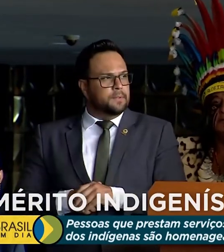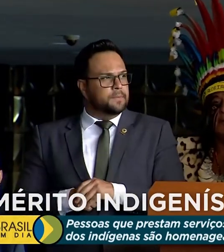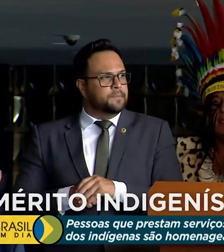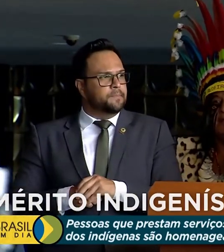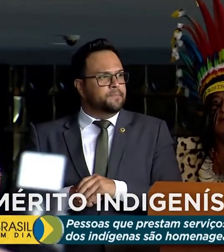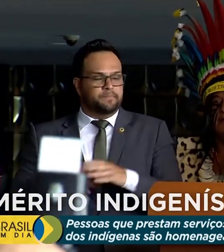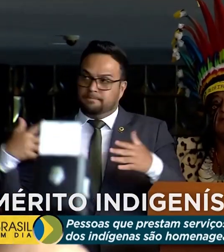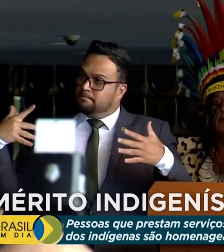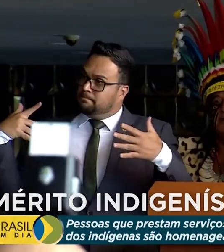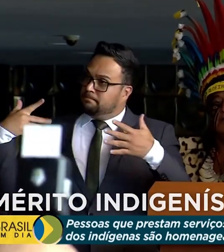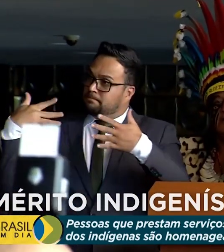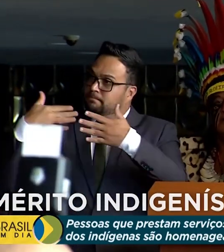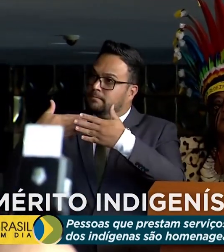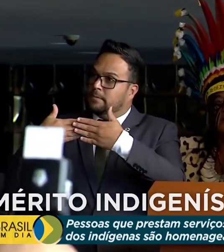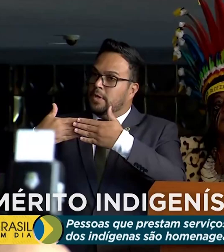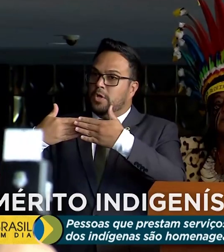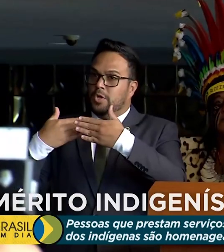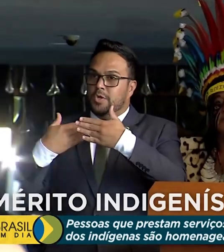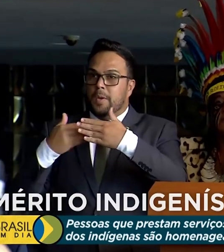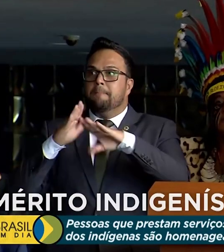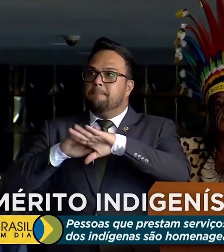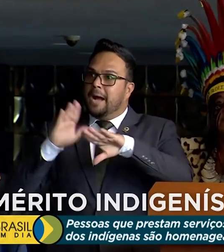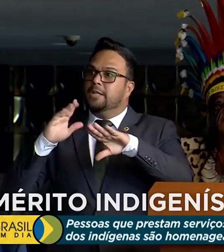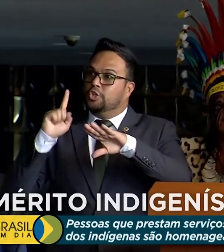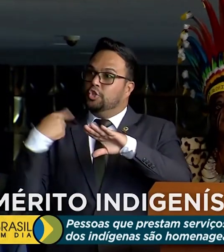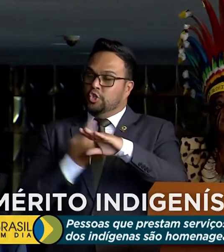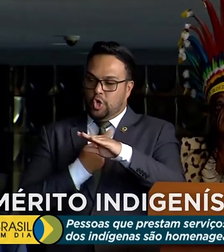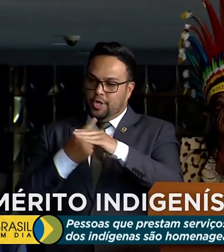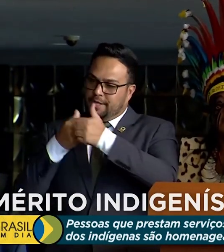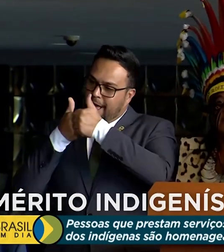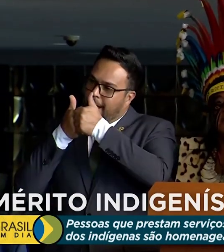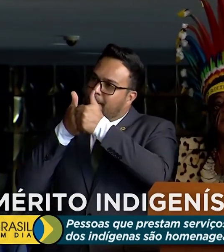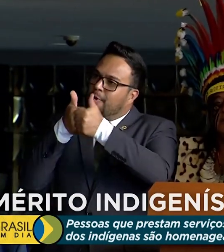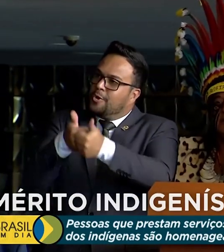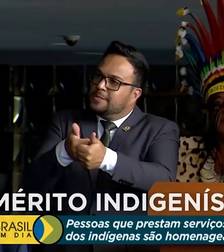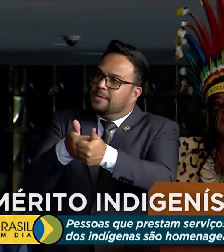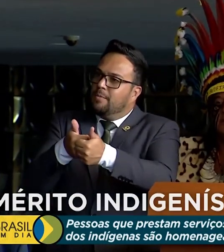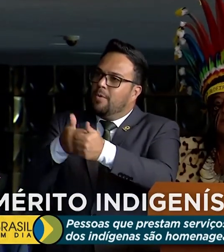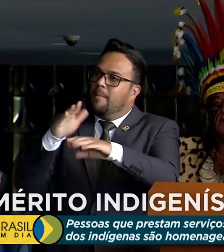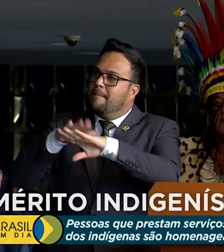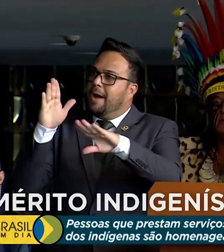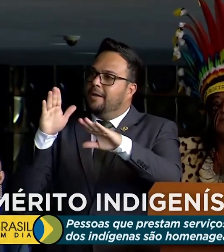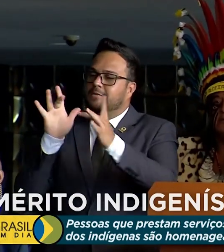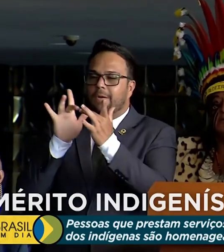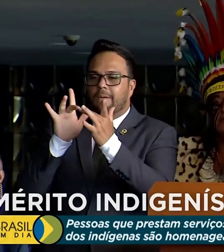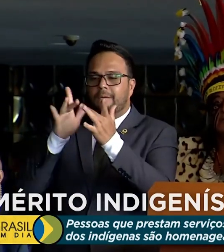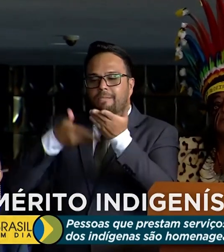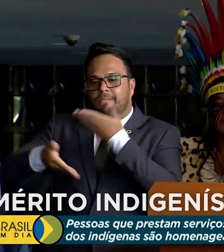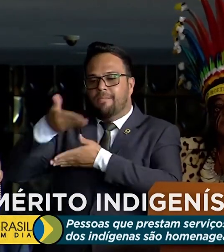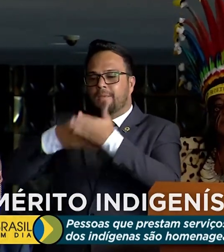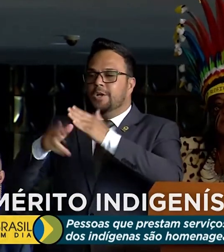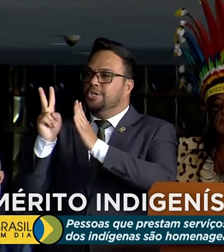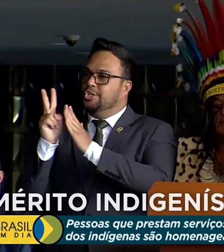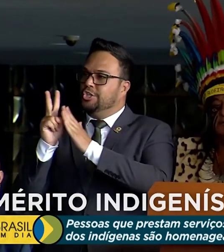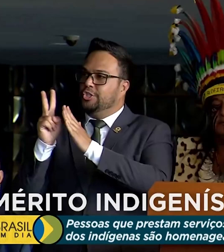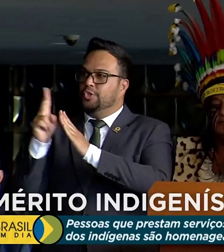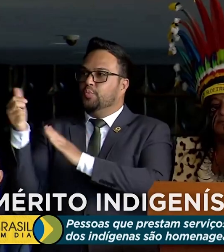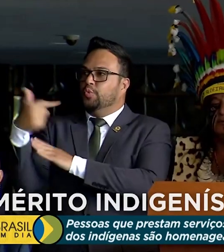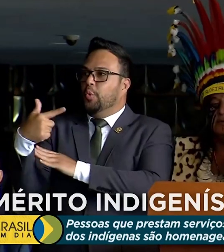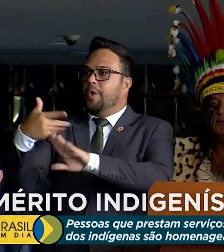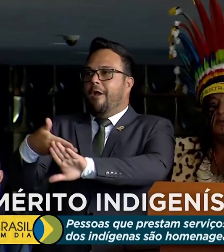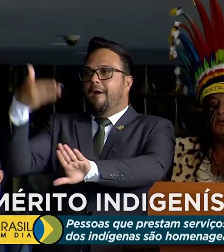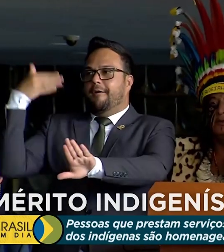nos aproximamos muito, mas muito mais que em tempos anteriores. Nós queremos